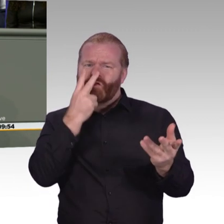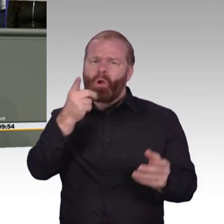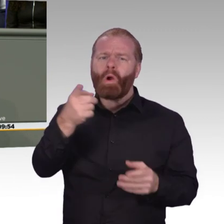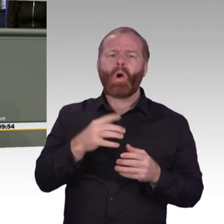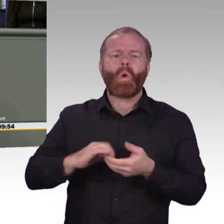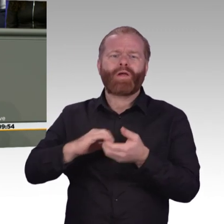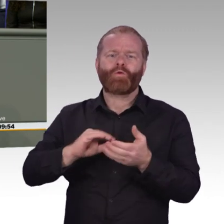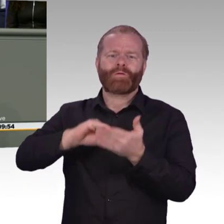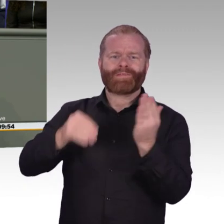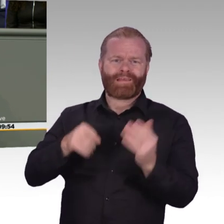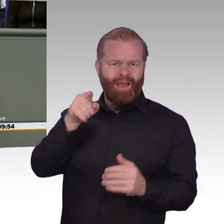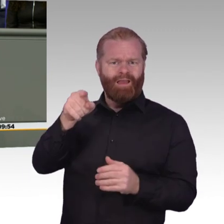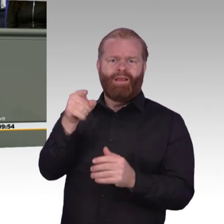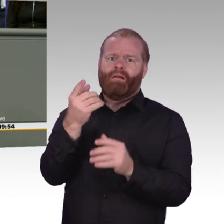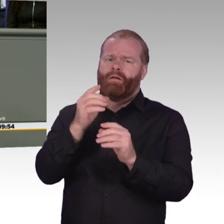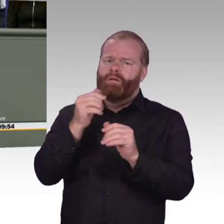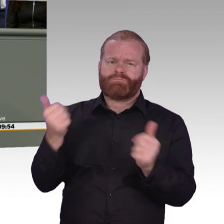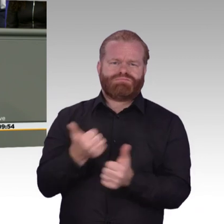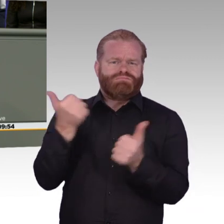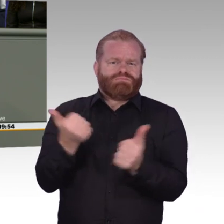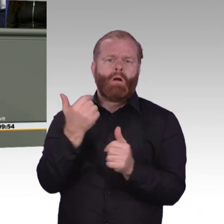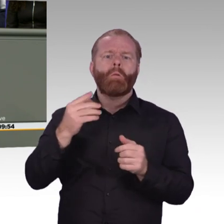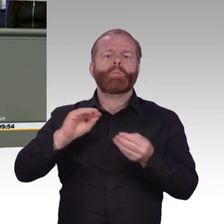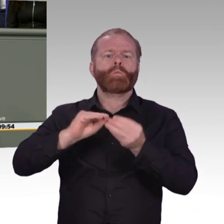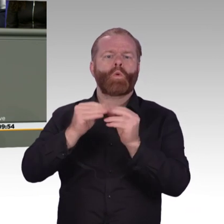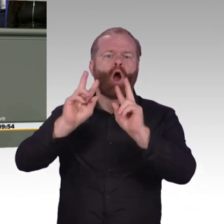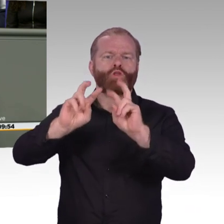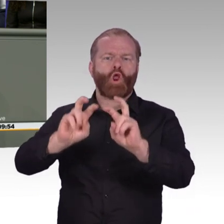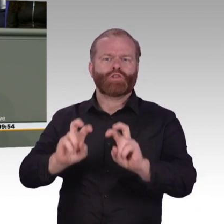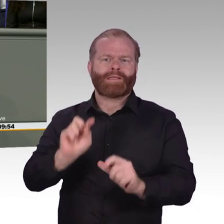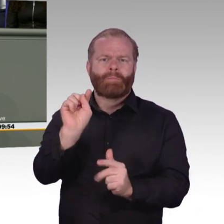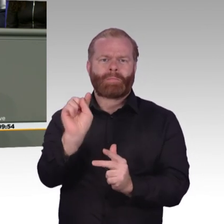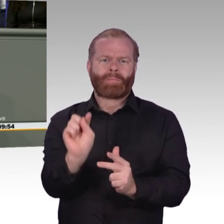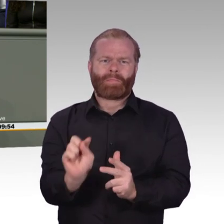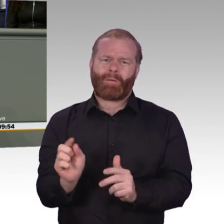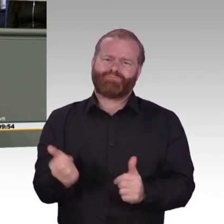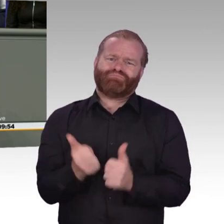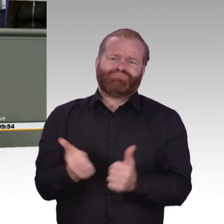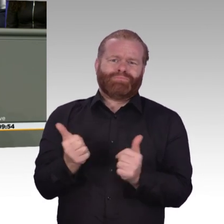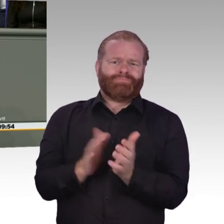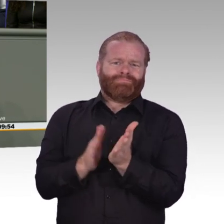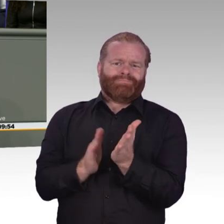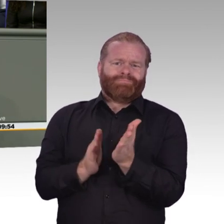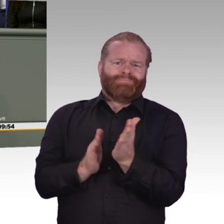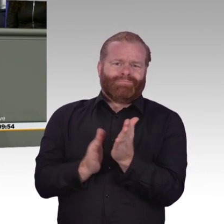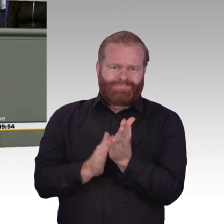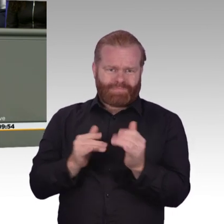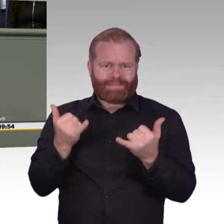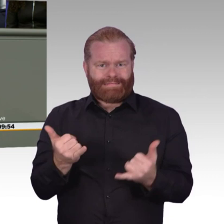dass Sie wissen, was gemacht werden müsste, aber stattdessen eben nicht, wie Frau Beer es gerade sagte, ein digitaler Ruck durch